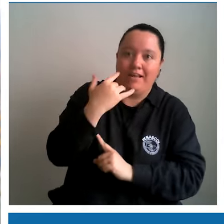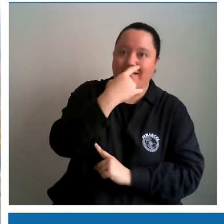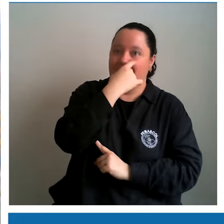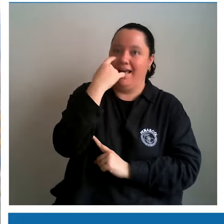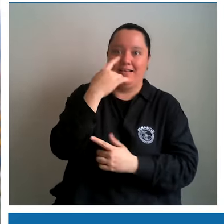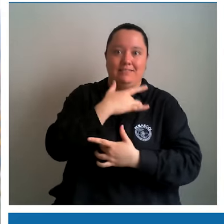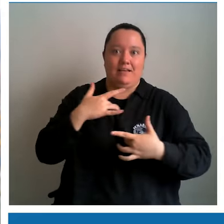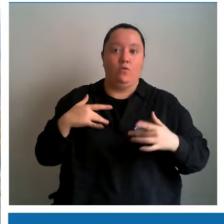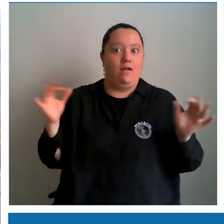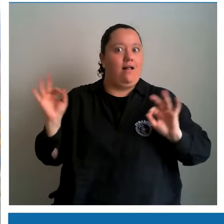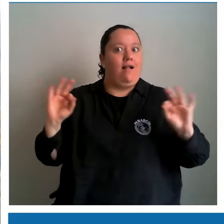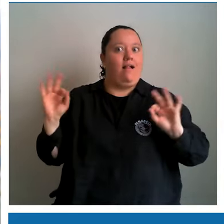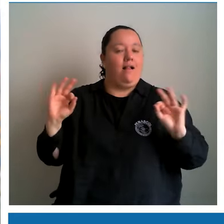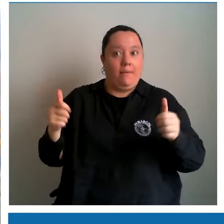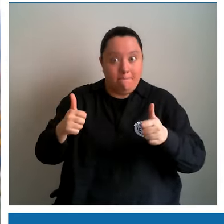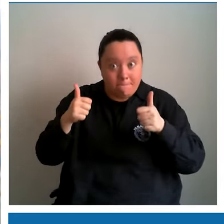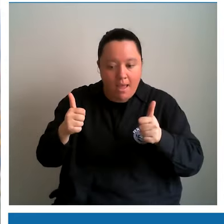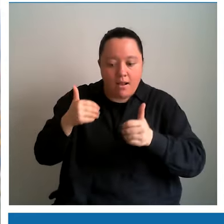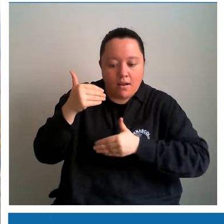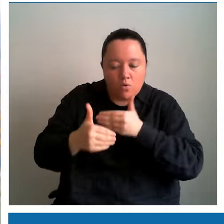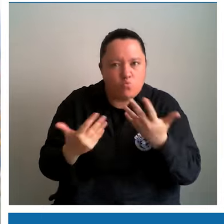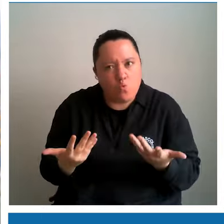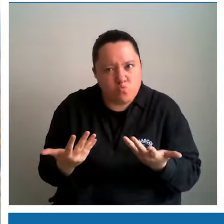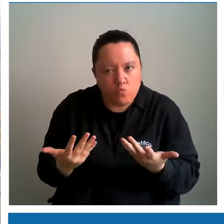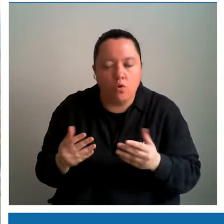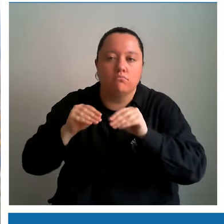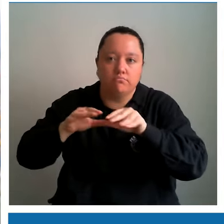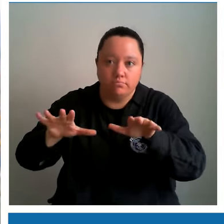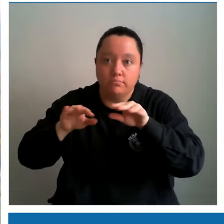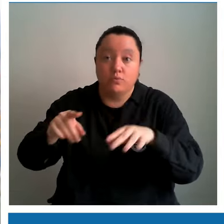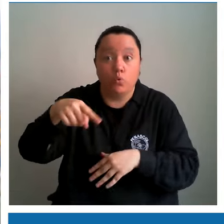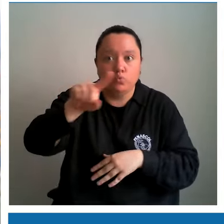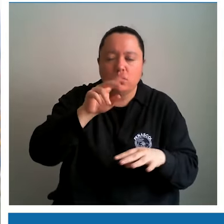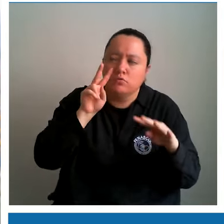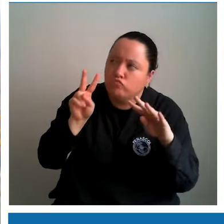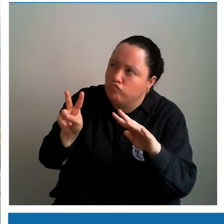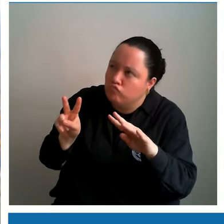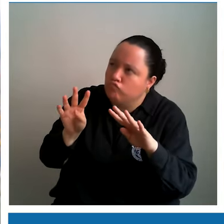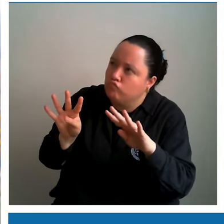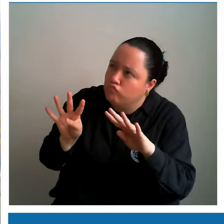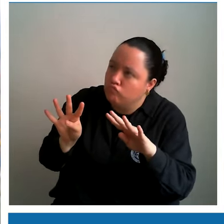del cuidado y de cómo sí podemos ver un eclipse sin riesgo para nuestra salud oftálmica.